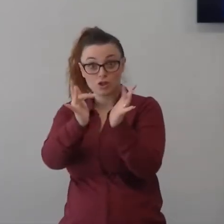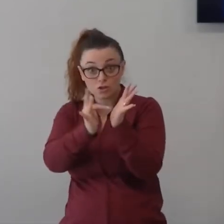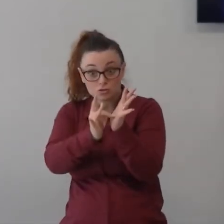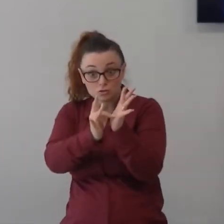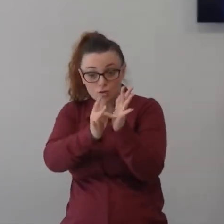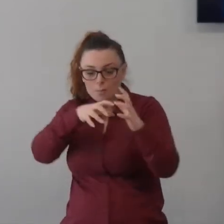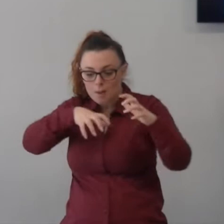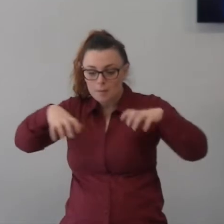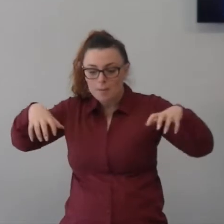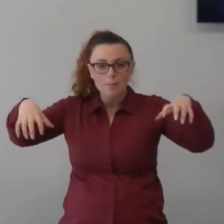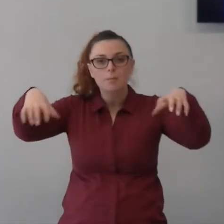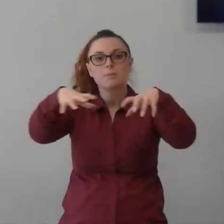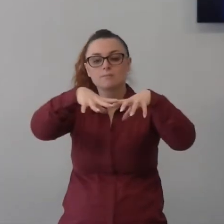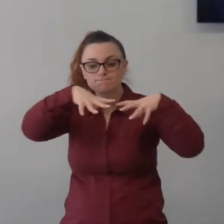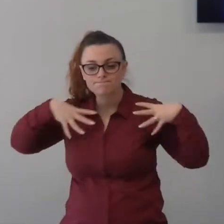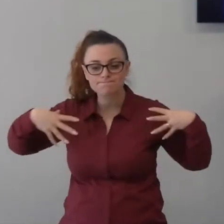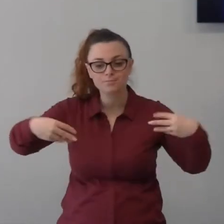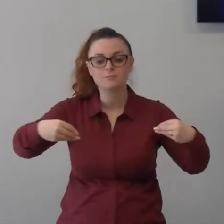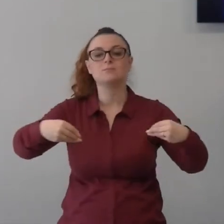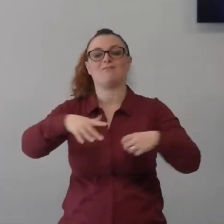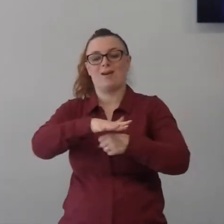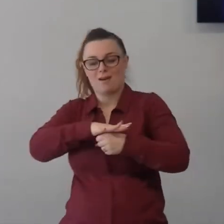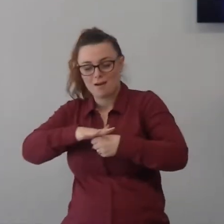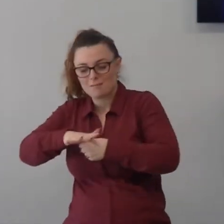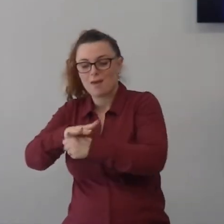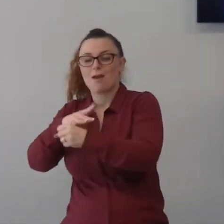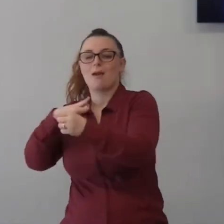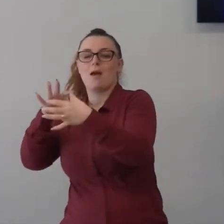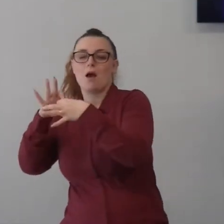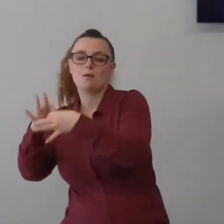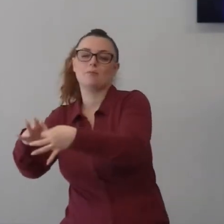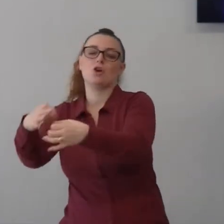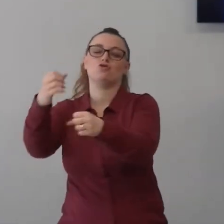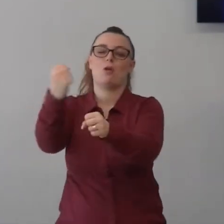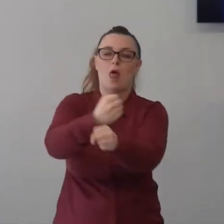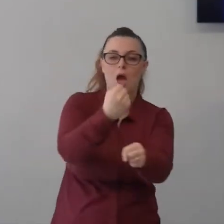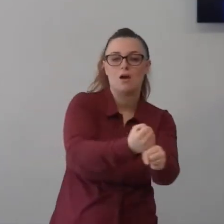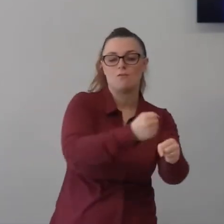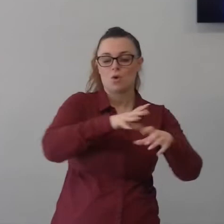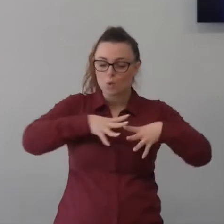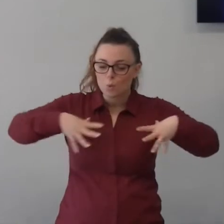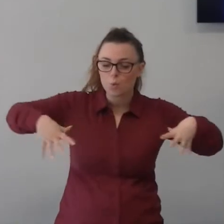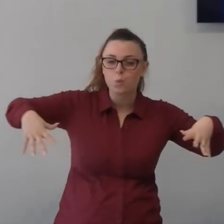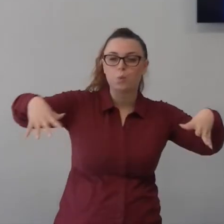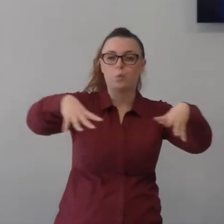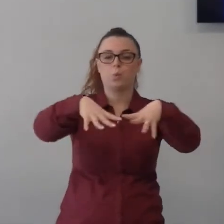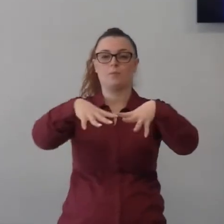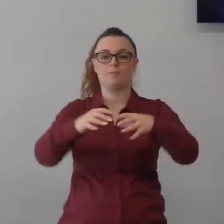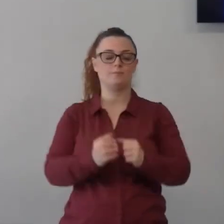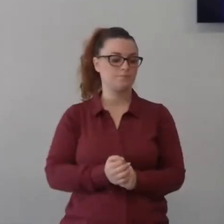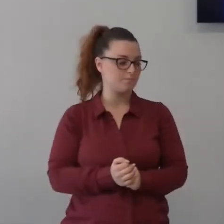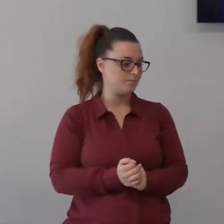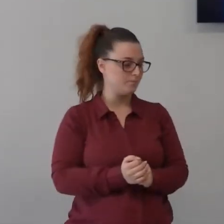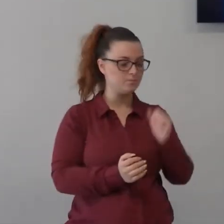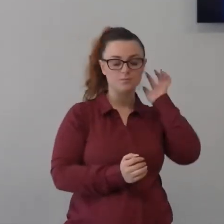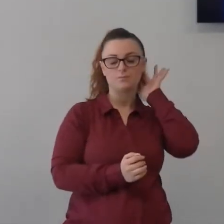testimonianza di Gesù e la gloria di Dio è solo il verbo tutto quello che deve fare che fa